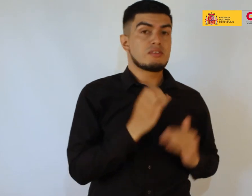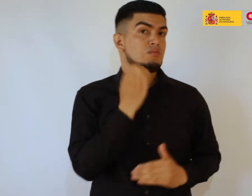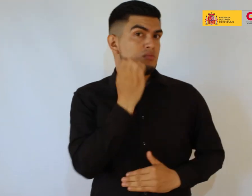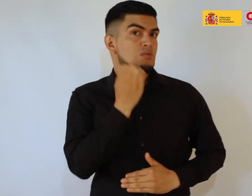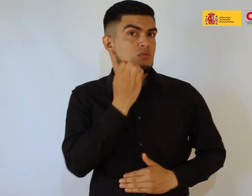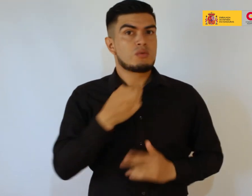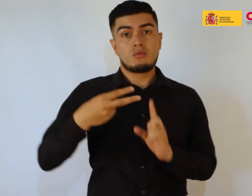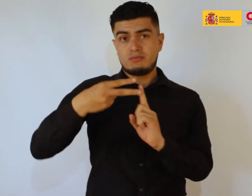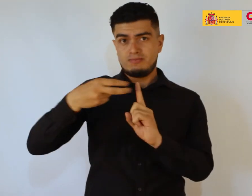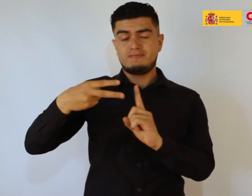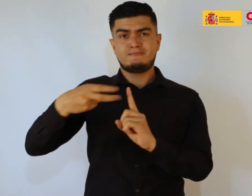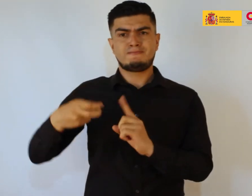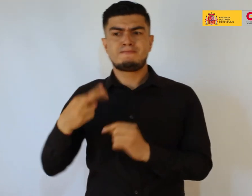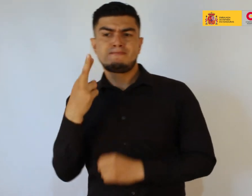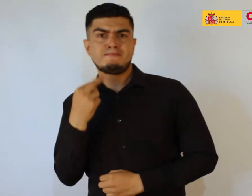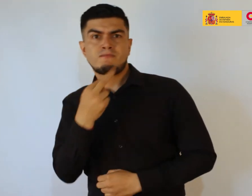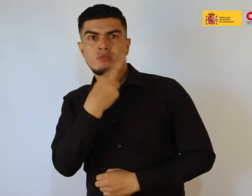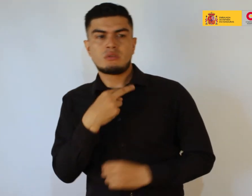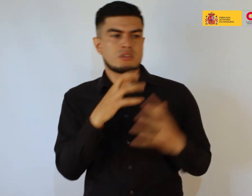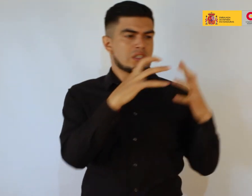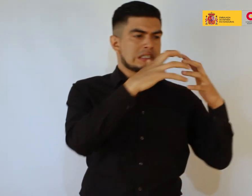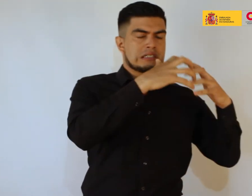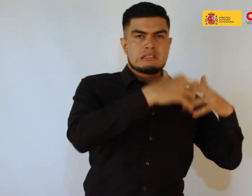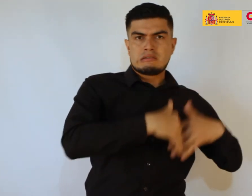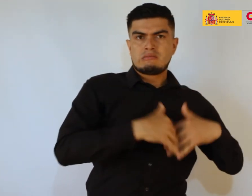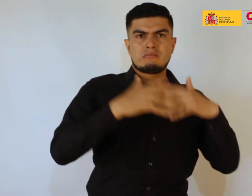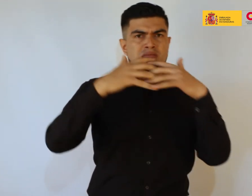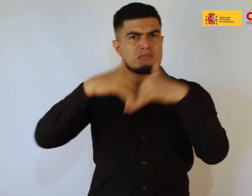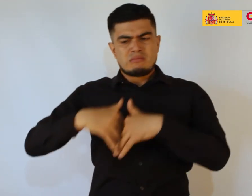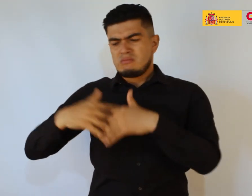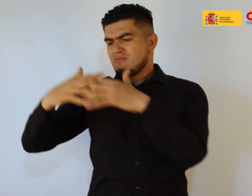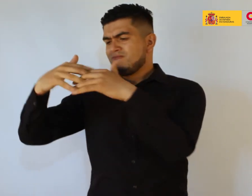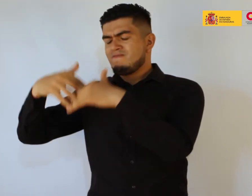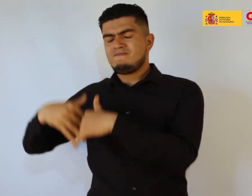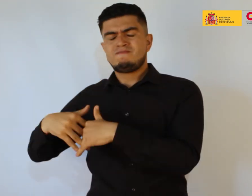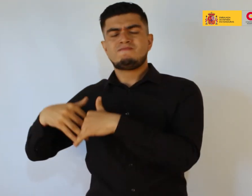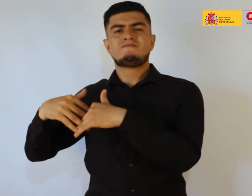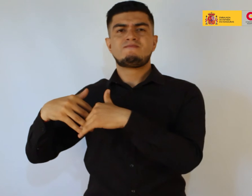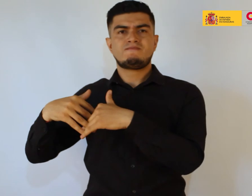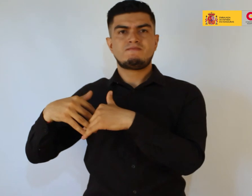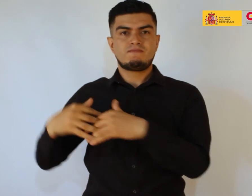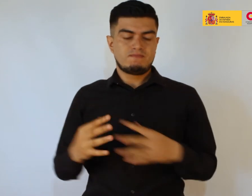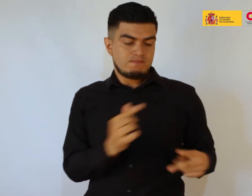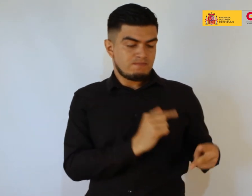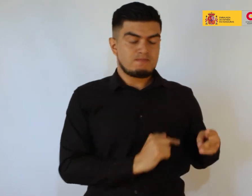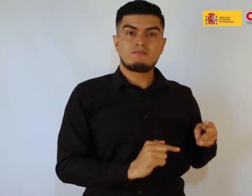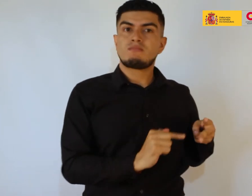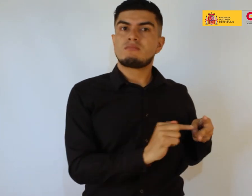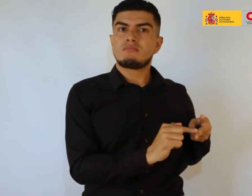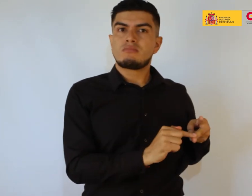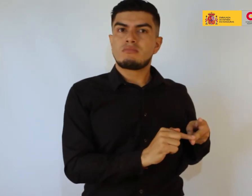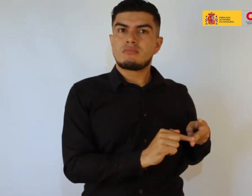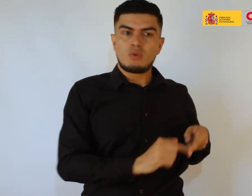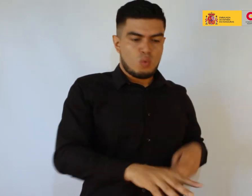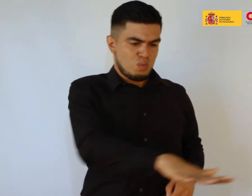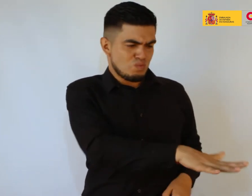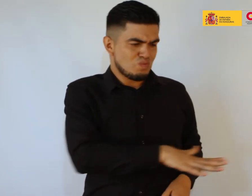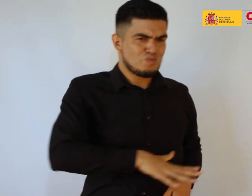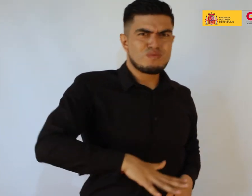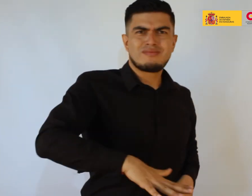hoteles o restaurantes. La otra obra es una escultura que se llama En el mismo